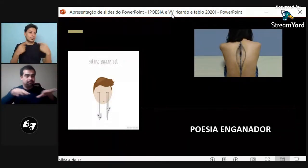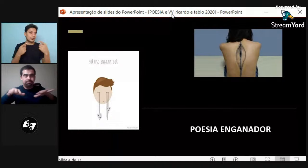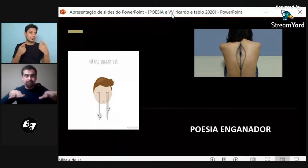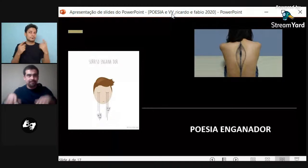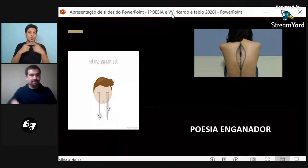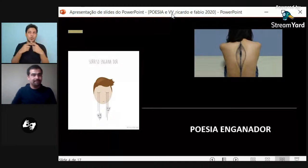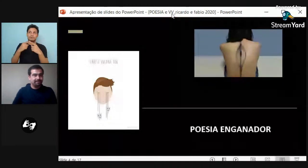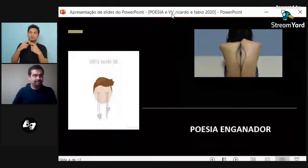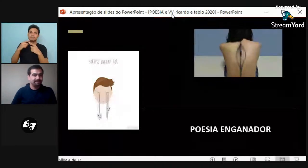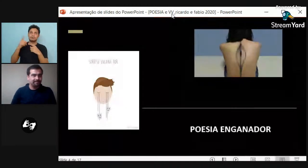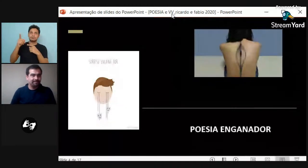espéito.